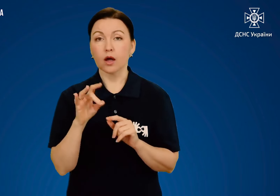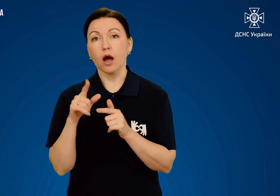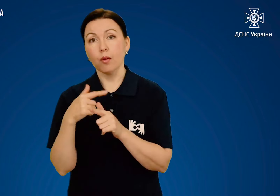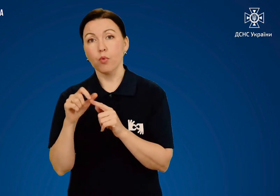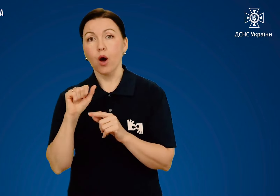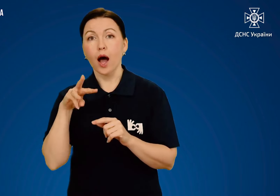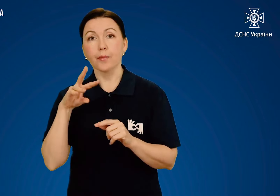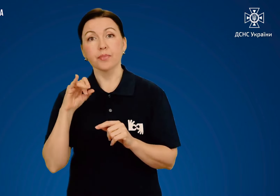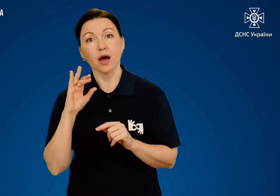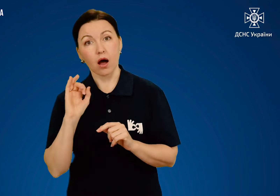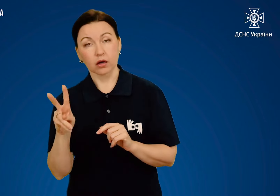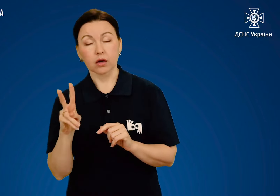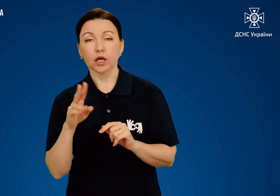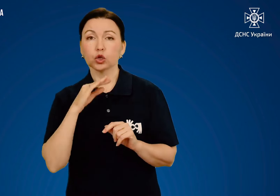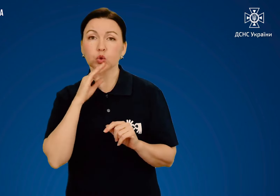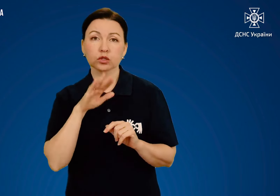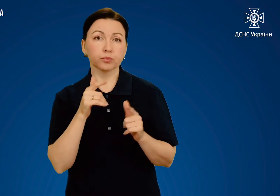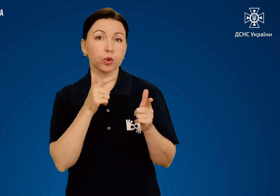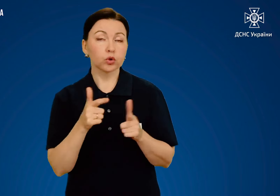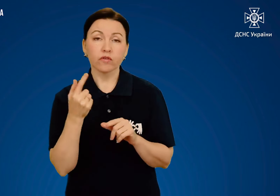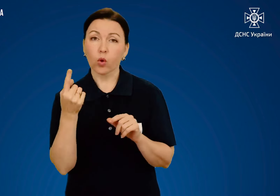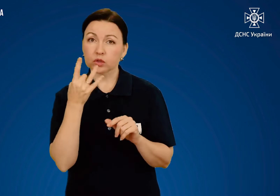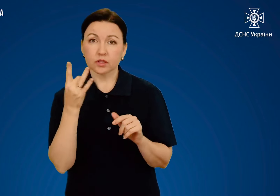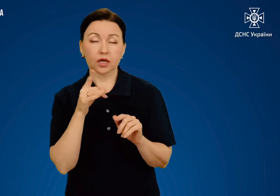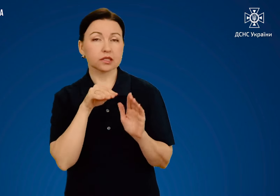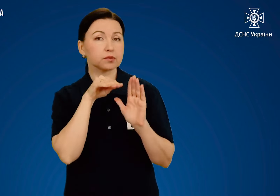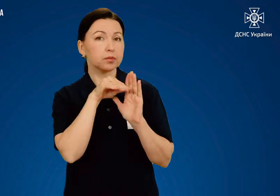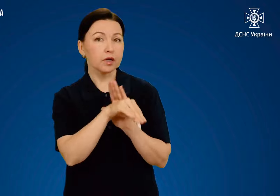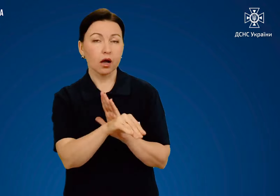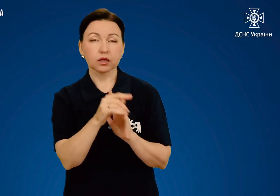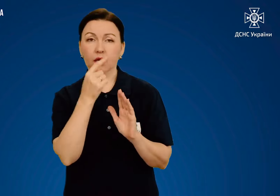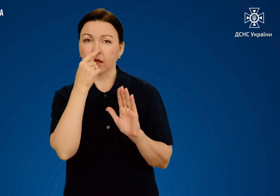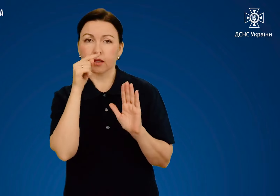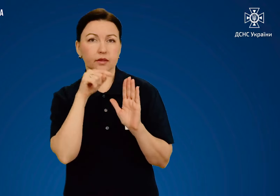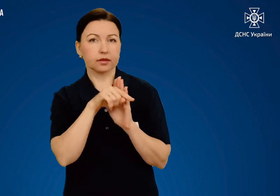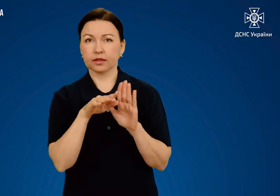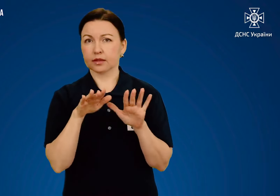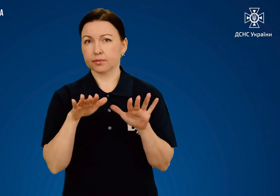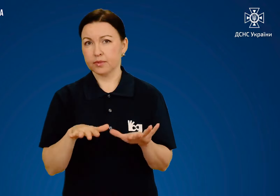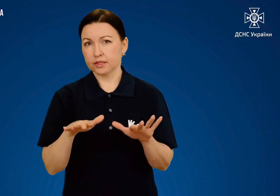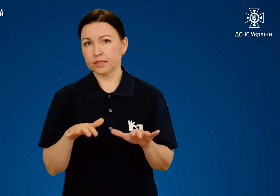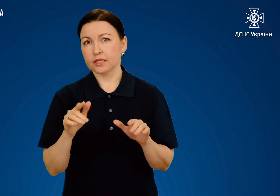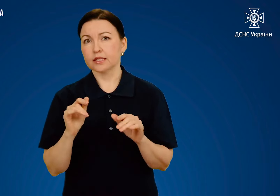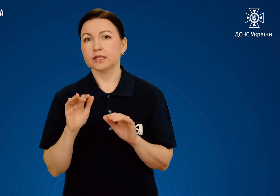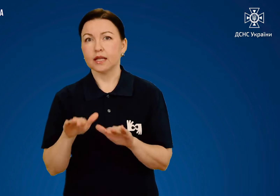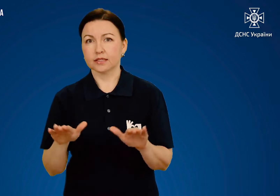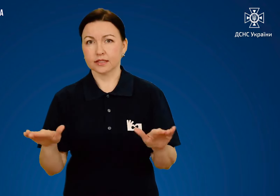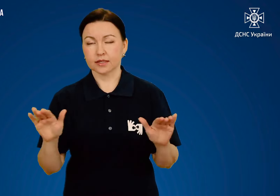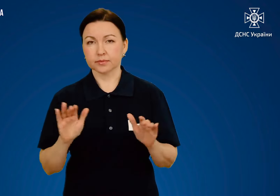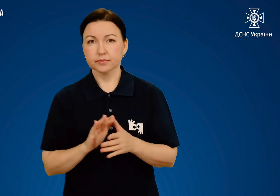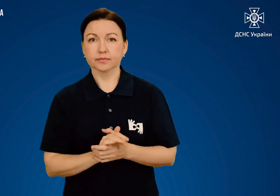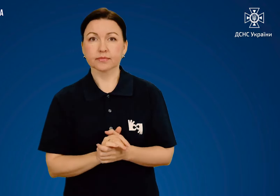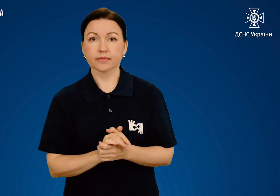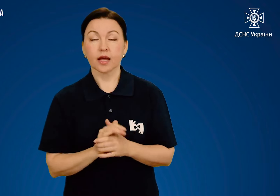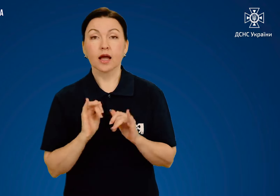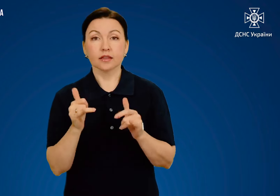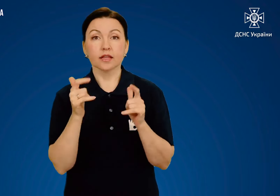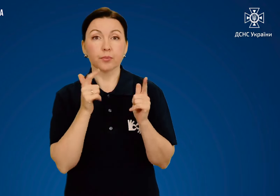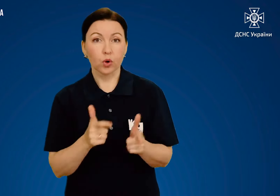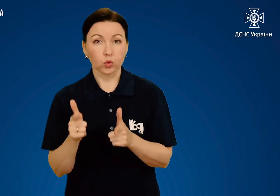досить приготувати один раз і потім зберігати в недоступному для дітей місті. Для